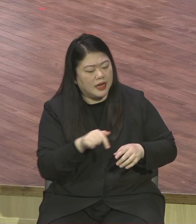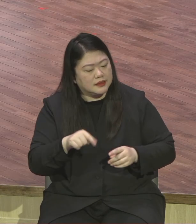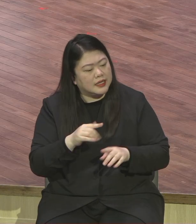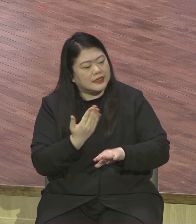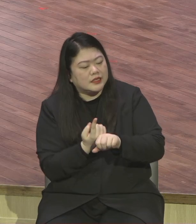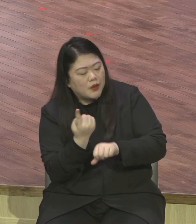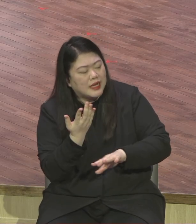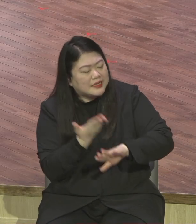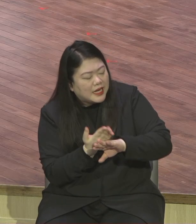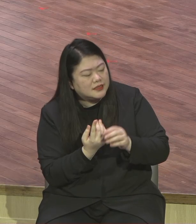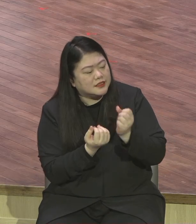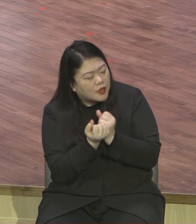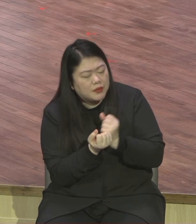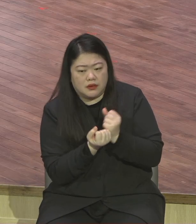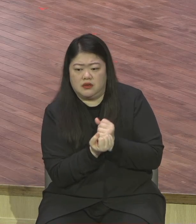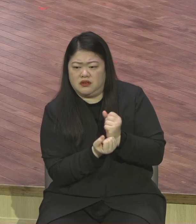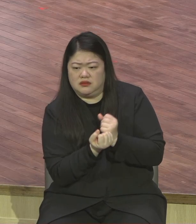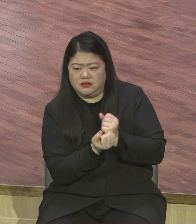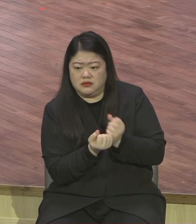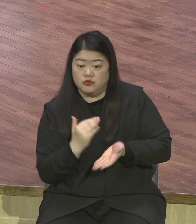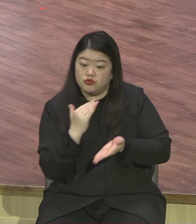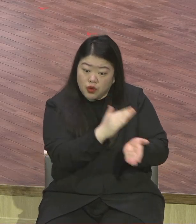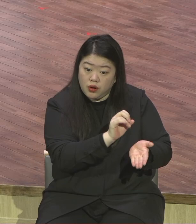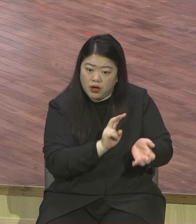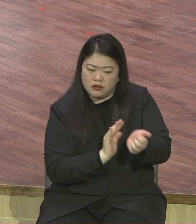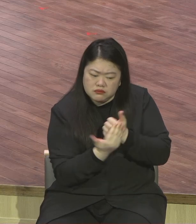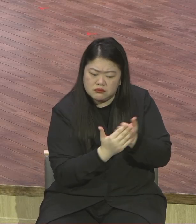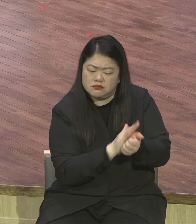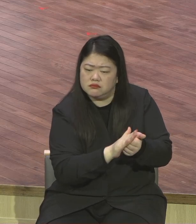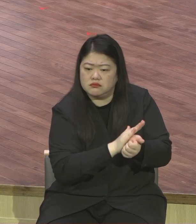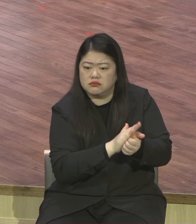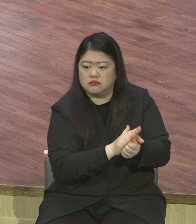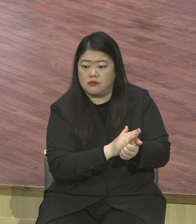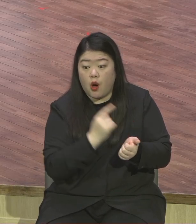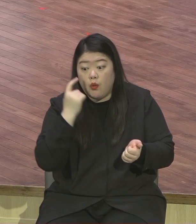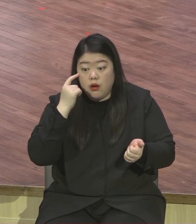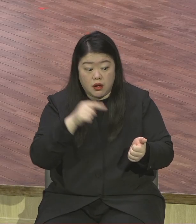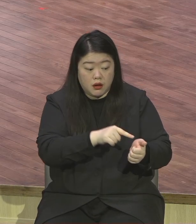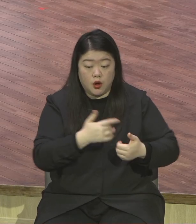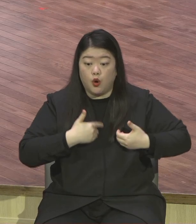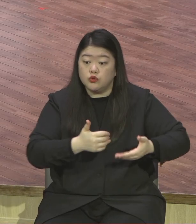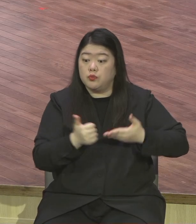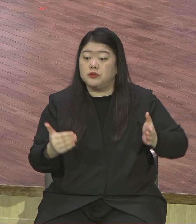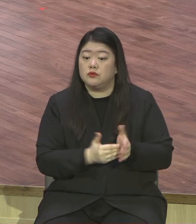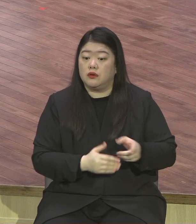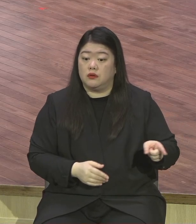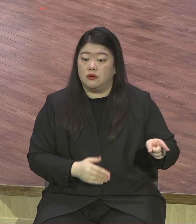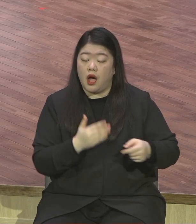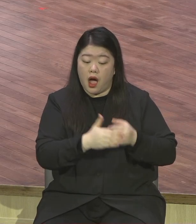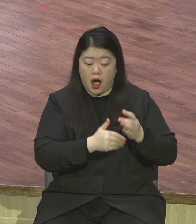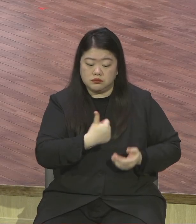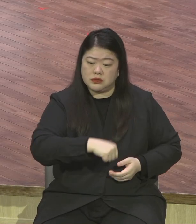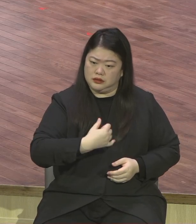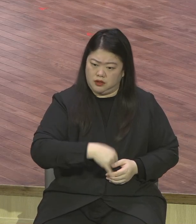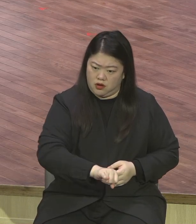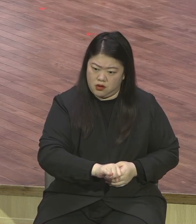그 영혼은 또 하나님의 자녀잖아요 하나님의 자녀인데 자녀이기 때문에 결코 우리는 뭐요